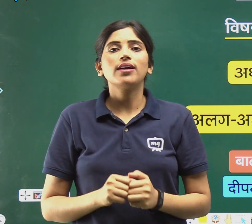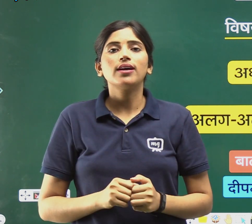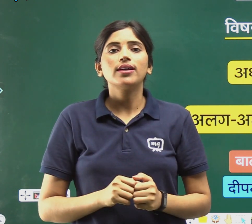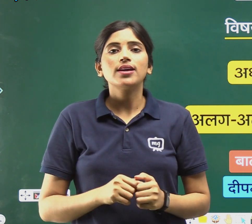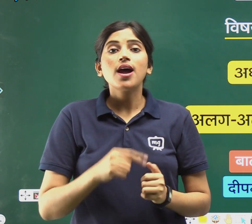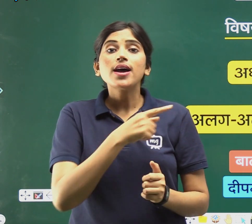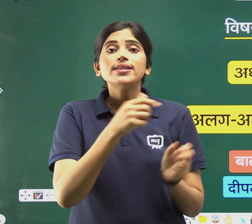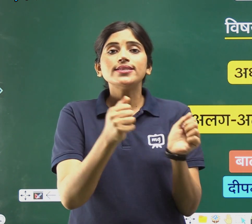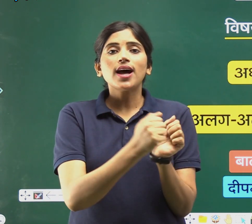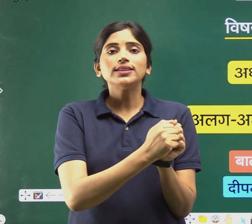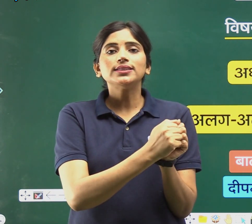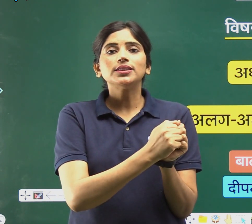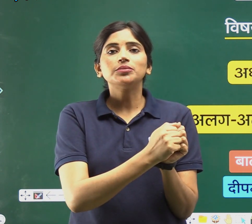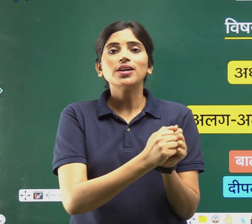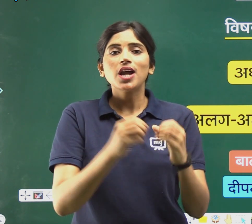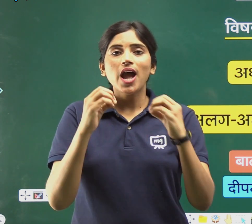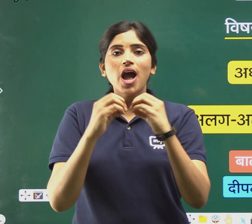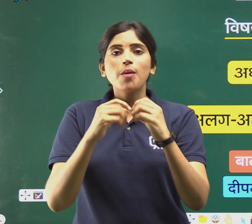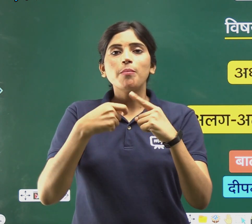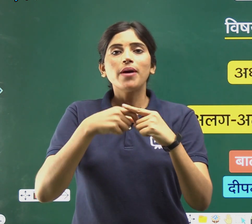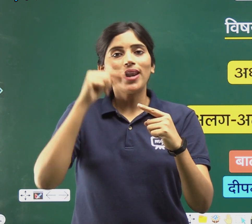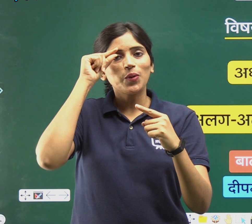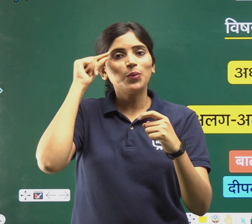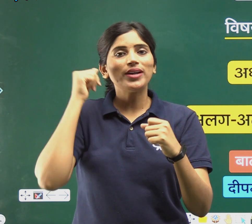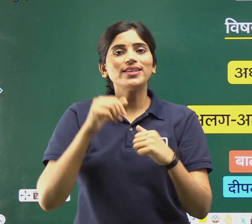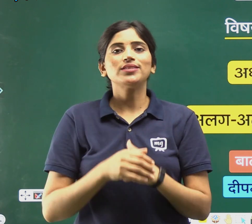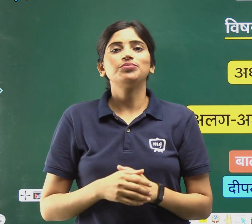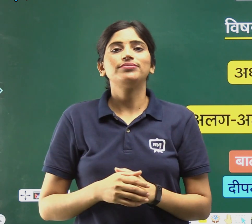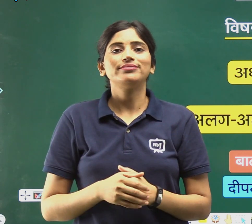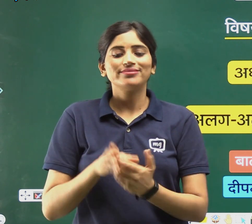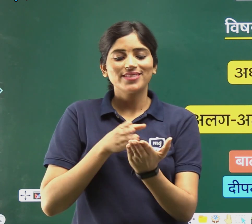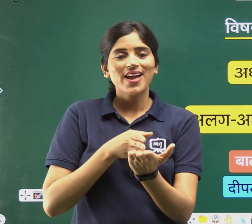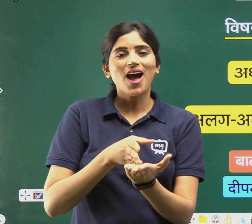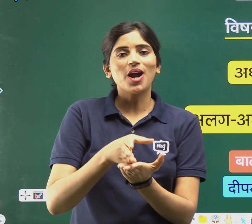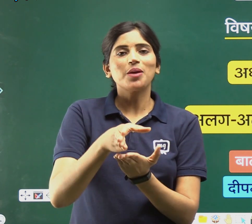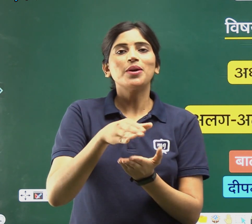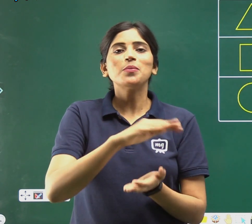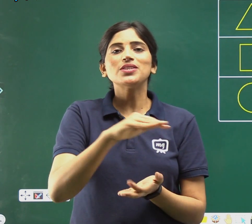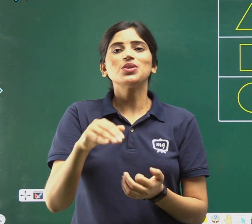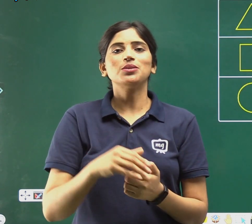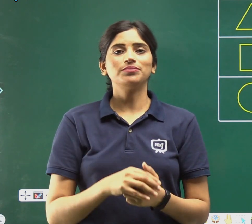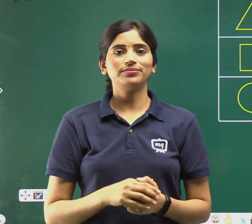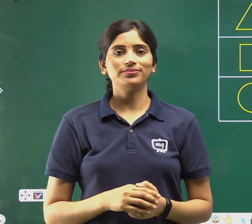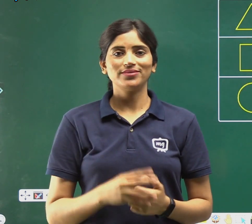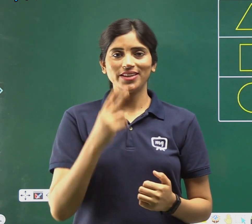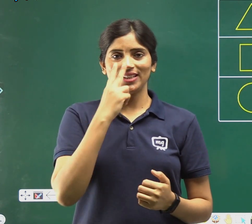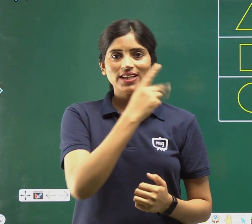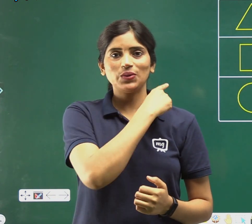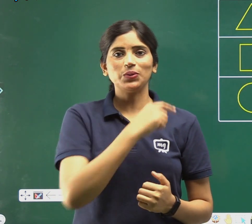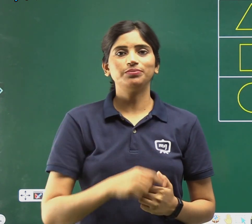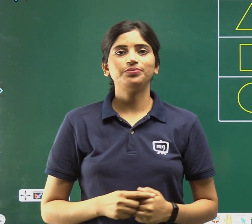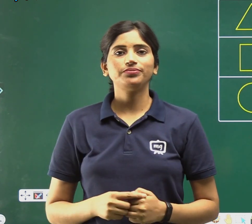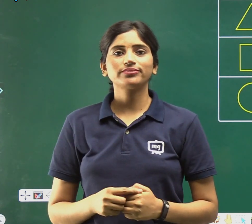मेरे साथ बाला कुमारी आगे बड़े बच्चों, देखो,